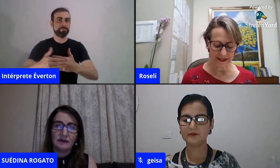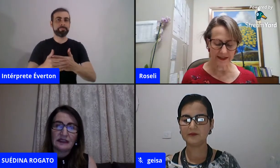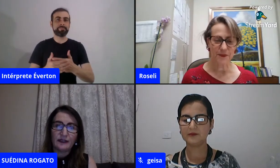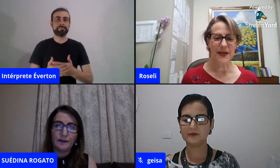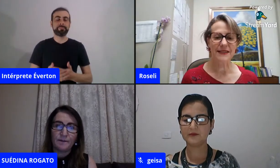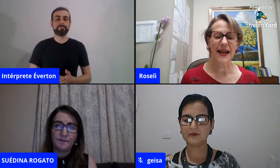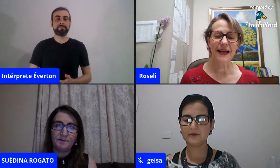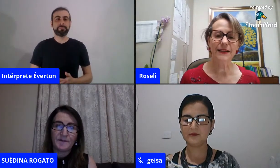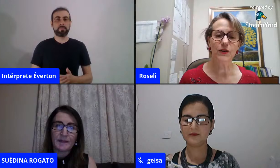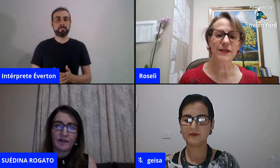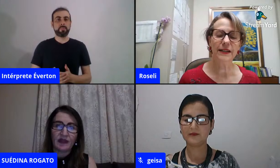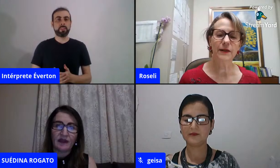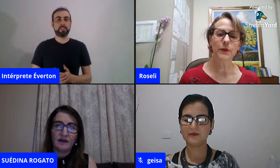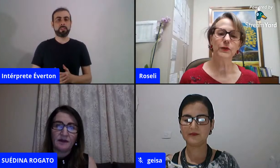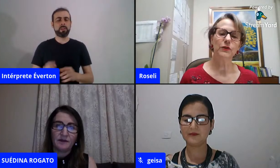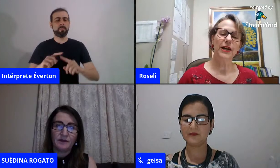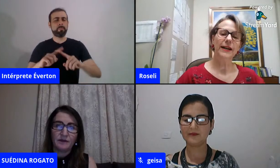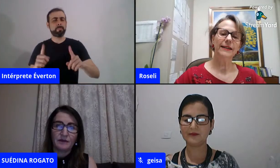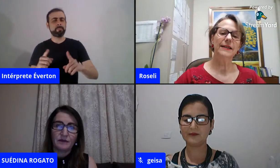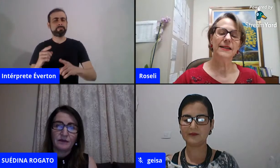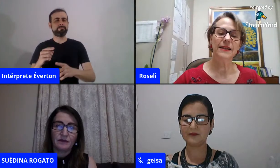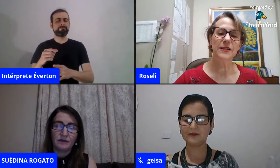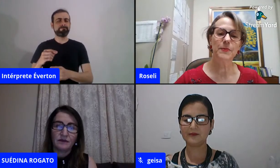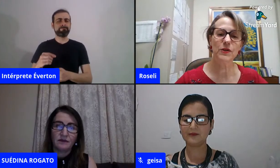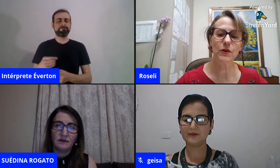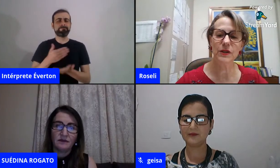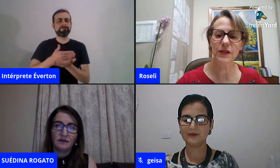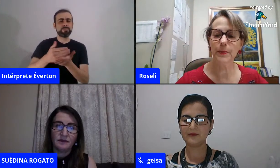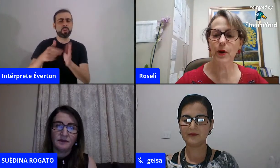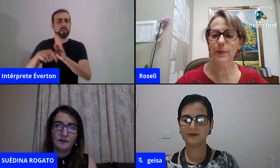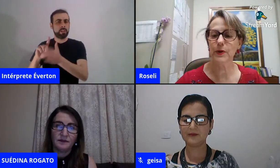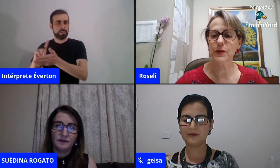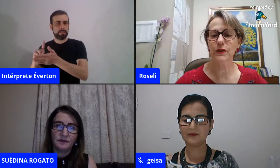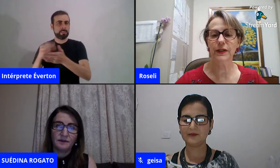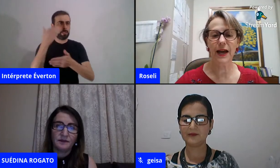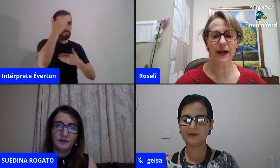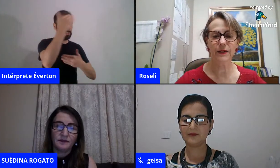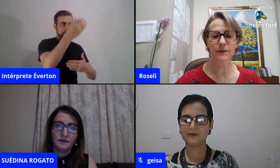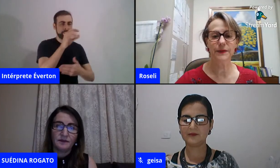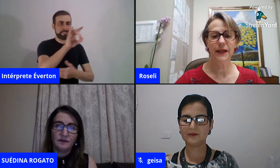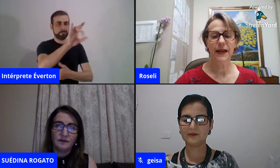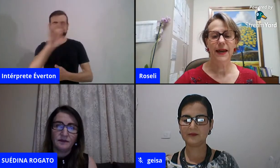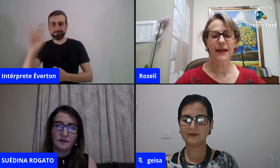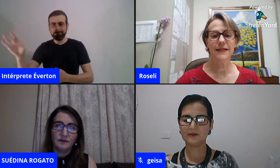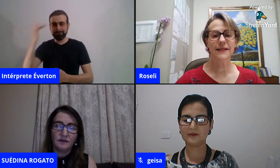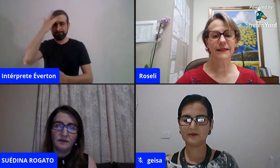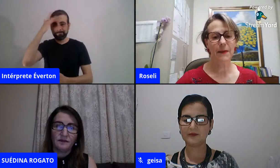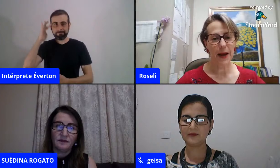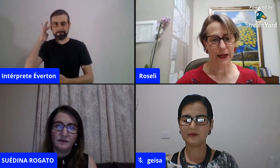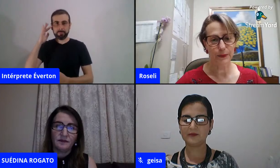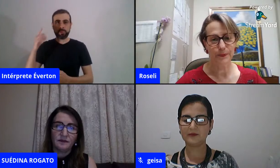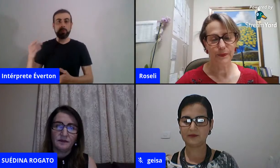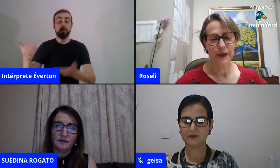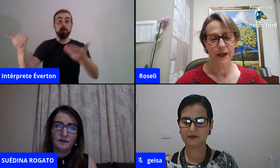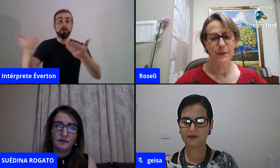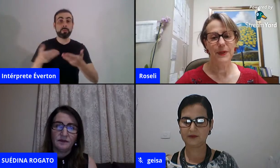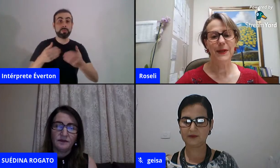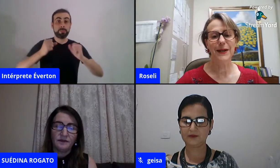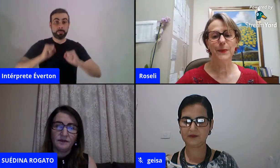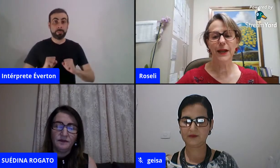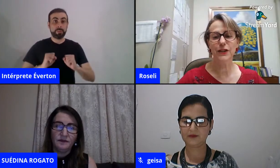antes de mais nada, eu gostaria muito de agradecer as pessoas que proporcionaram esse trabalho.